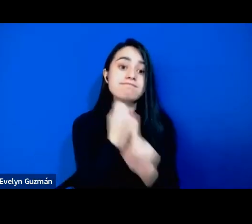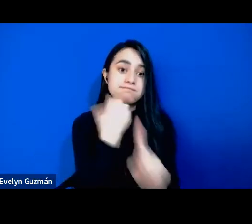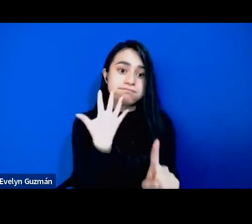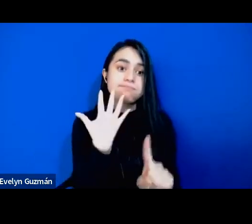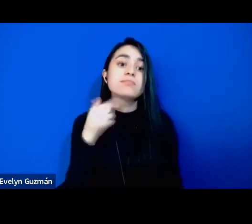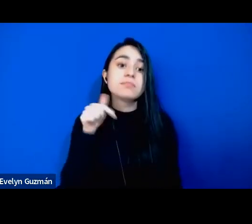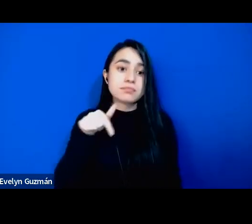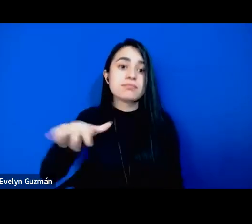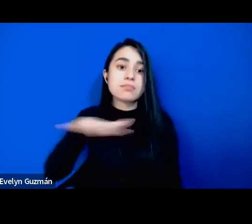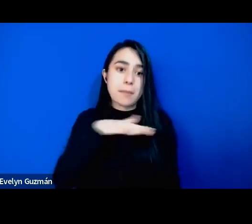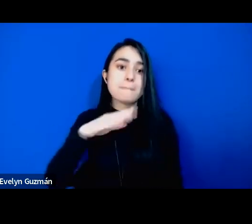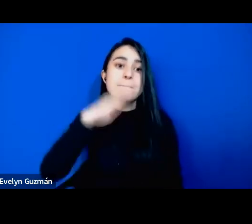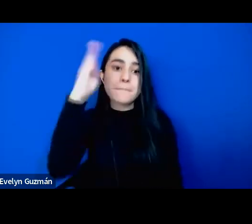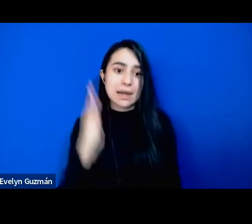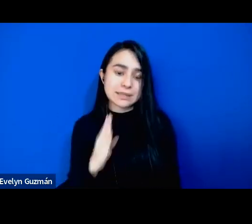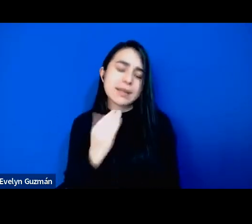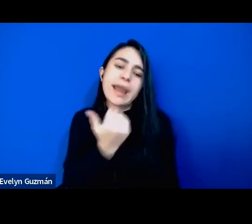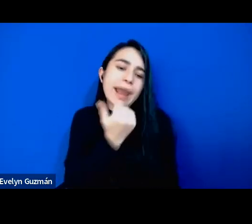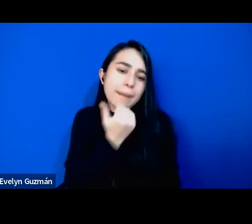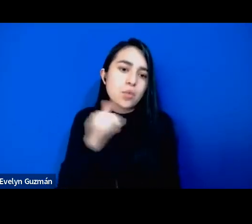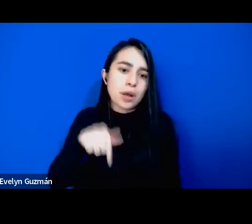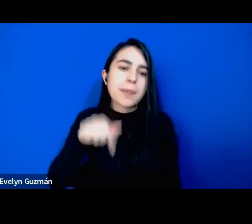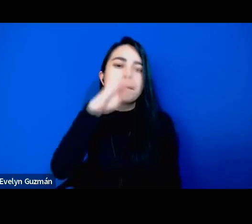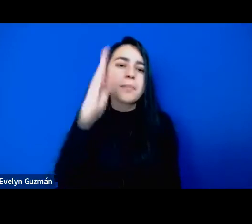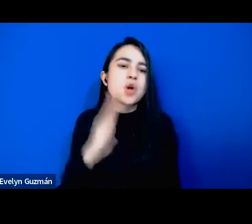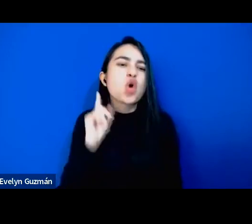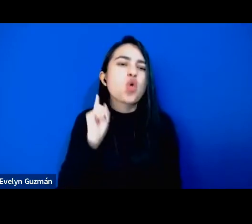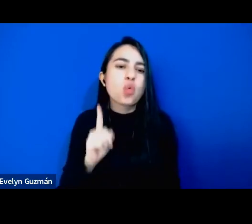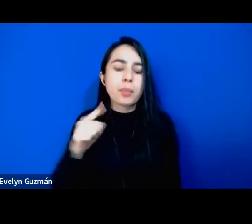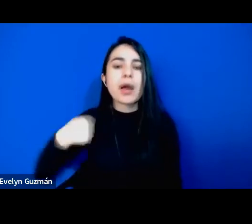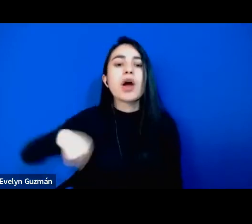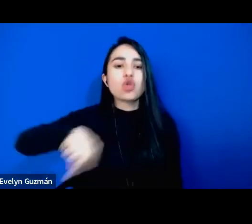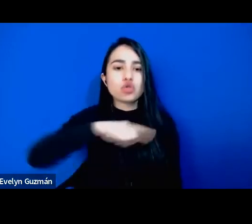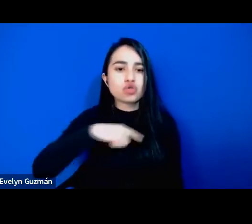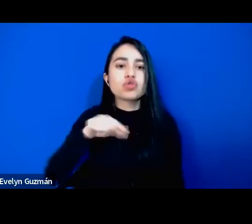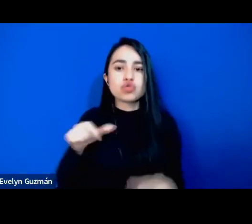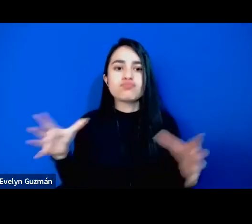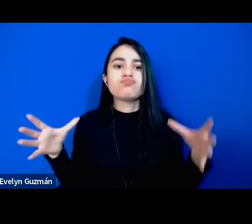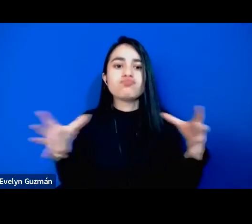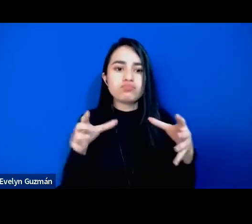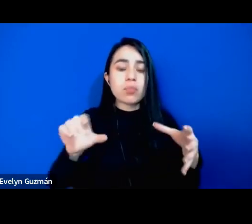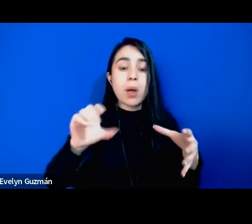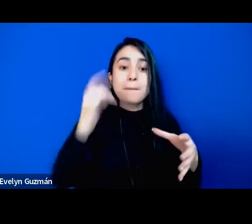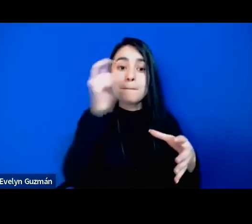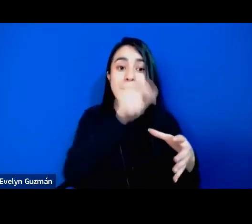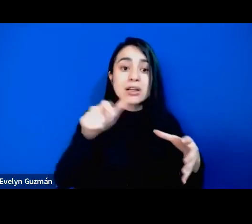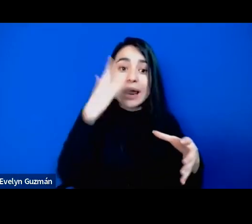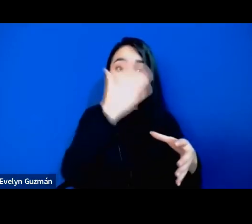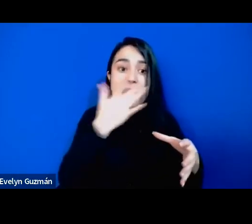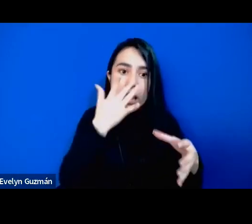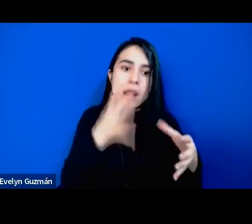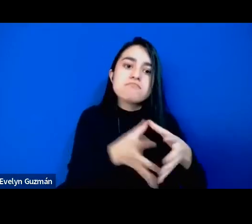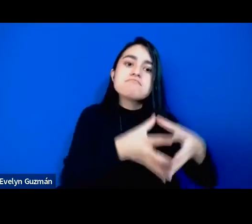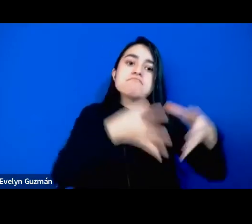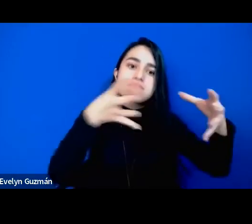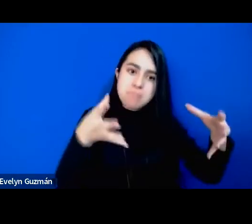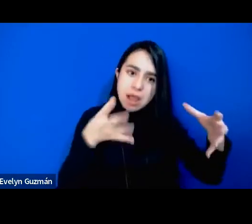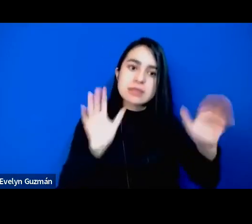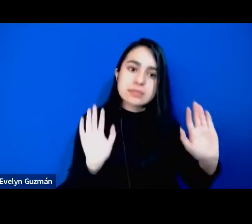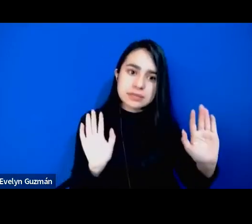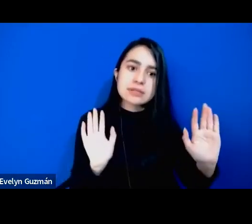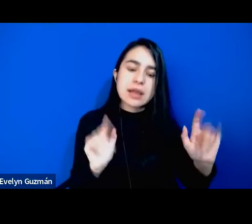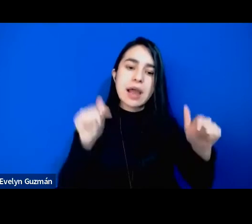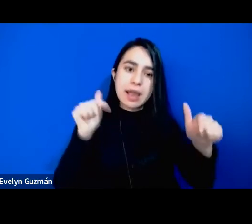para Brasil, por ejemplo, porque nos tenemos una población negra muy grande y las poblaciones